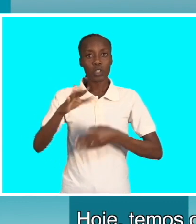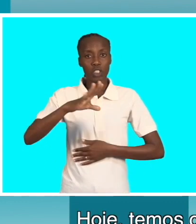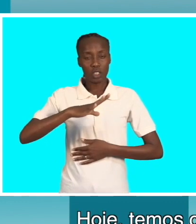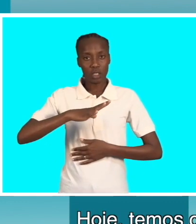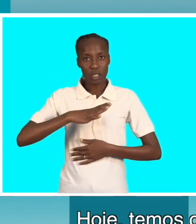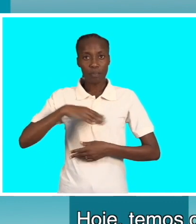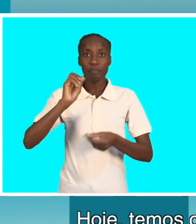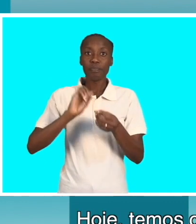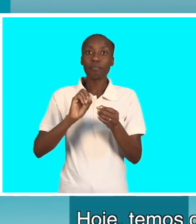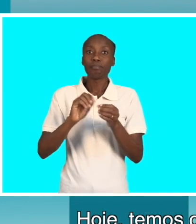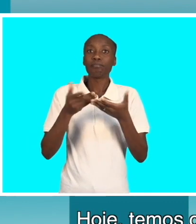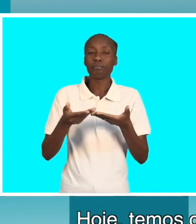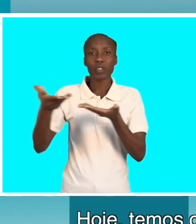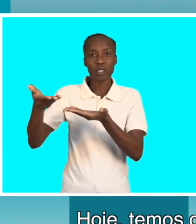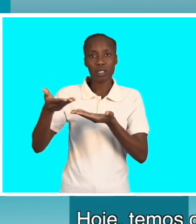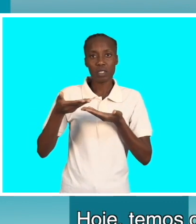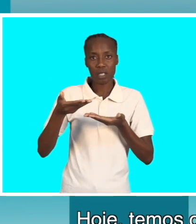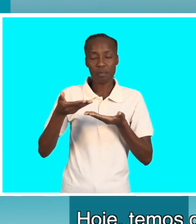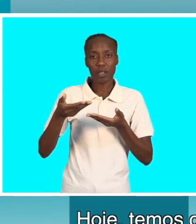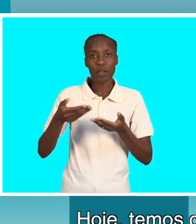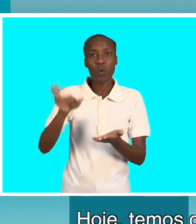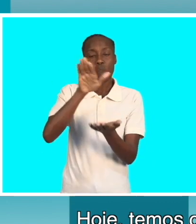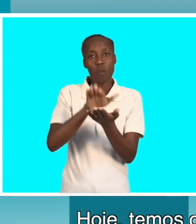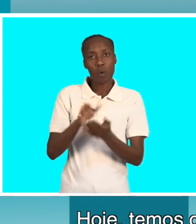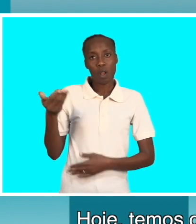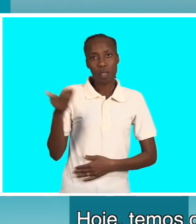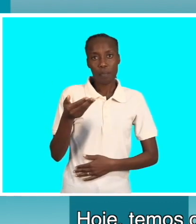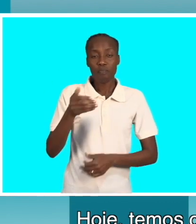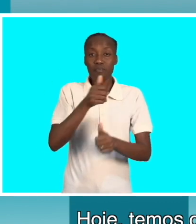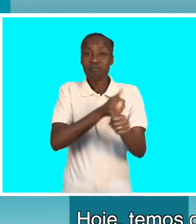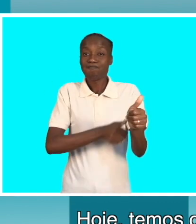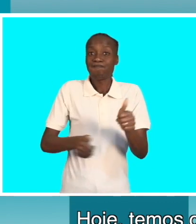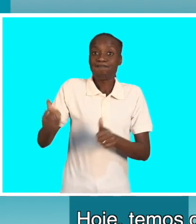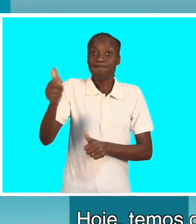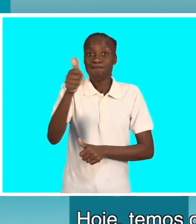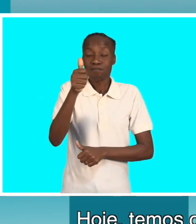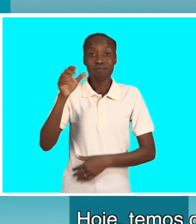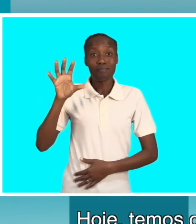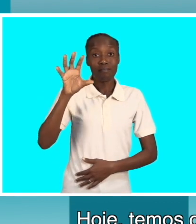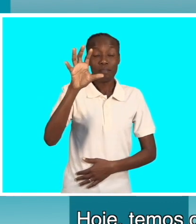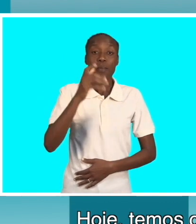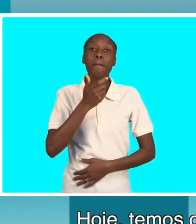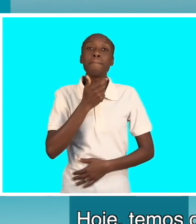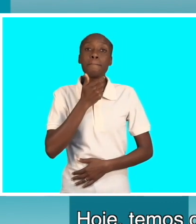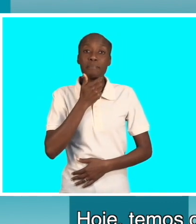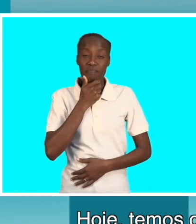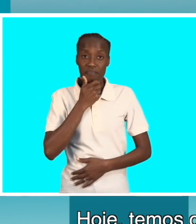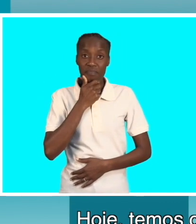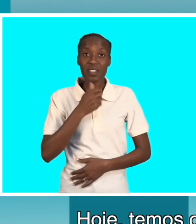temos o prazer de receber nos estúdios a alta comissária britânica em Moçambique, Nené